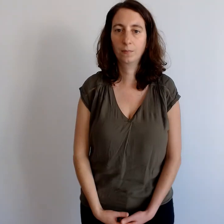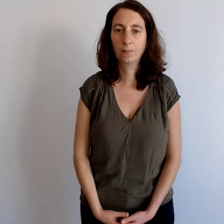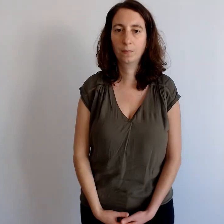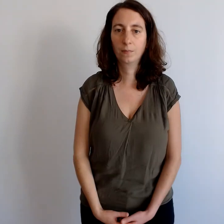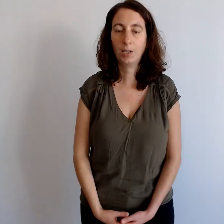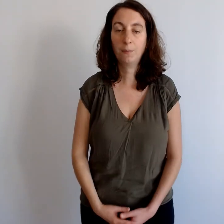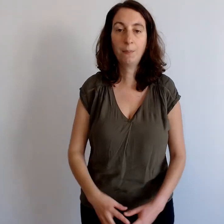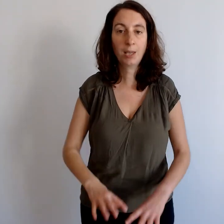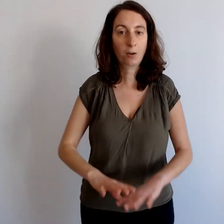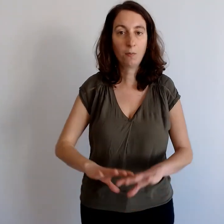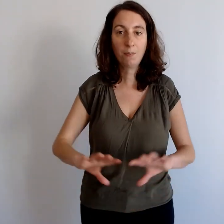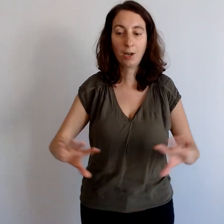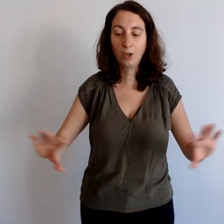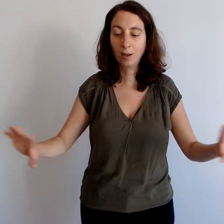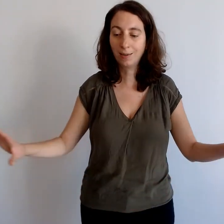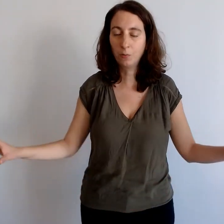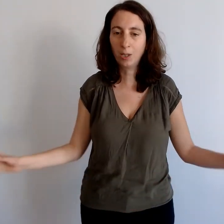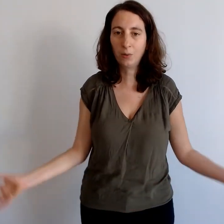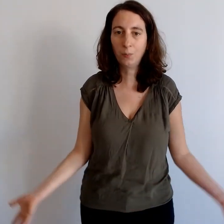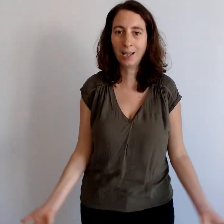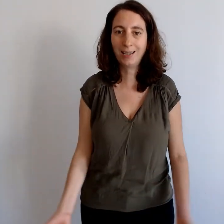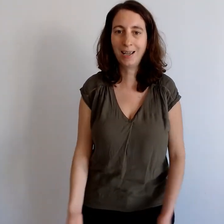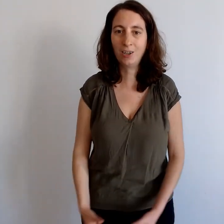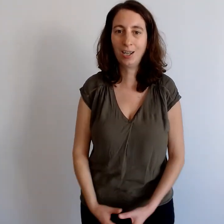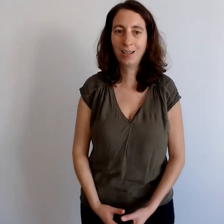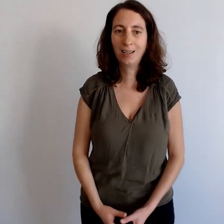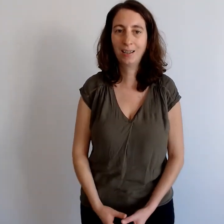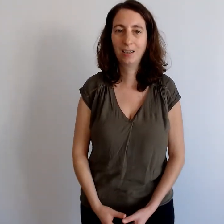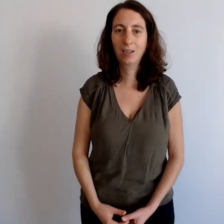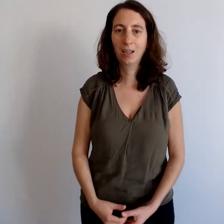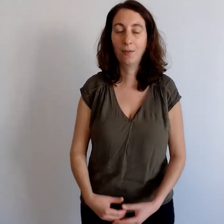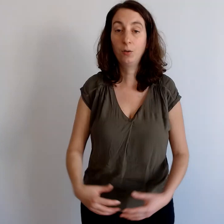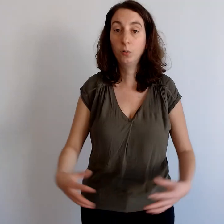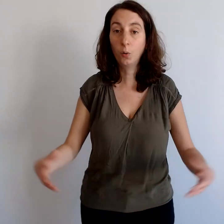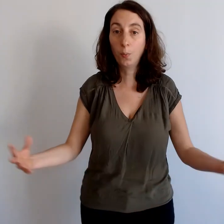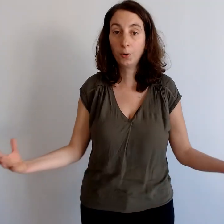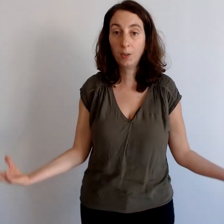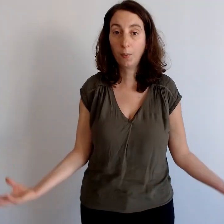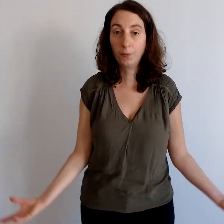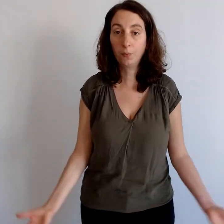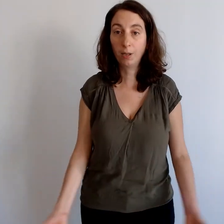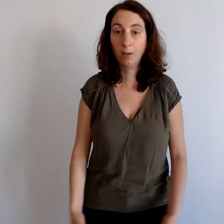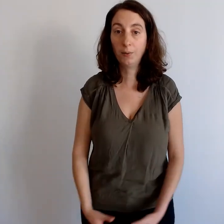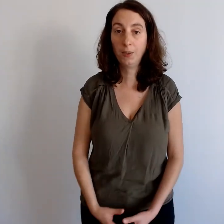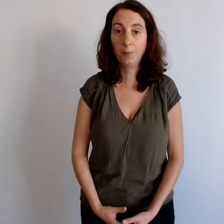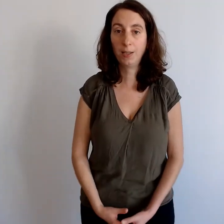Peut-être même qu'il y a comme l'image d'un horizon bien dégâché avec d'autres portes qui peuvent s'ouvrir aussi peut-être.